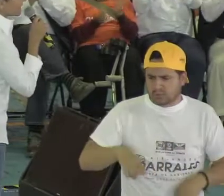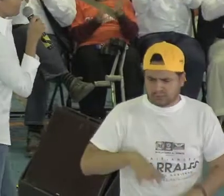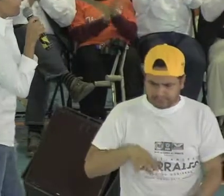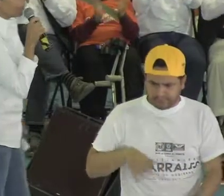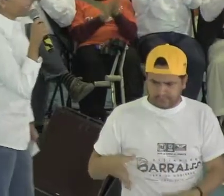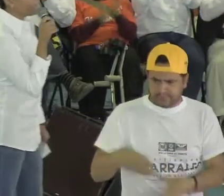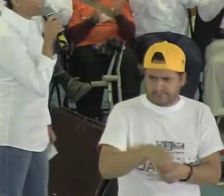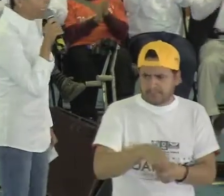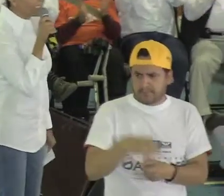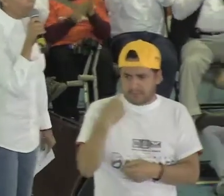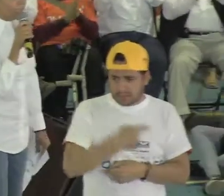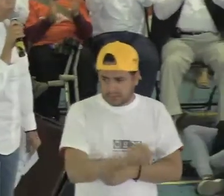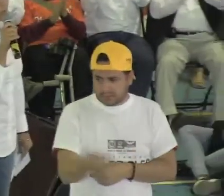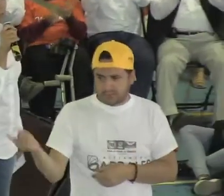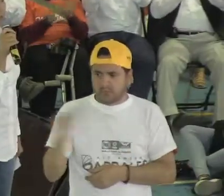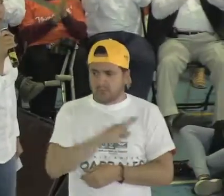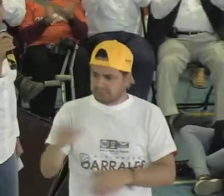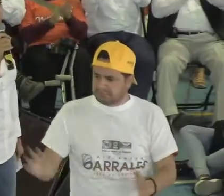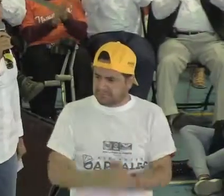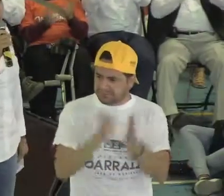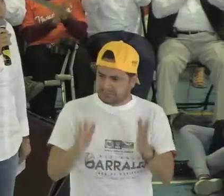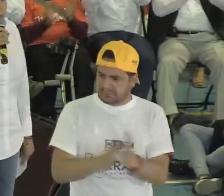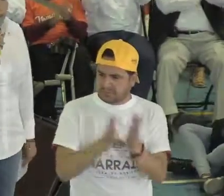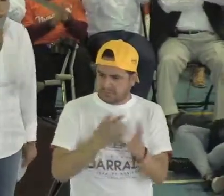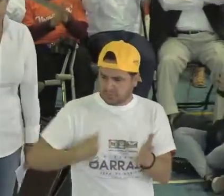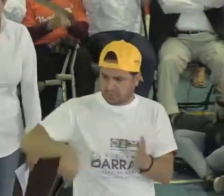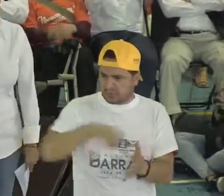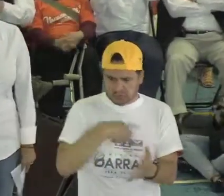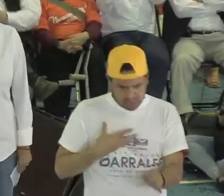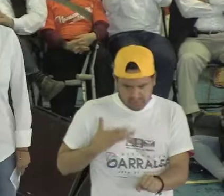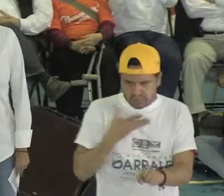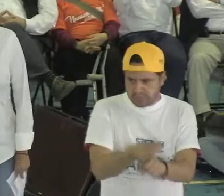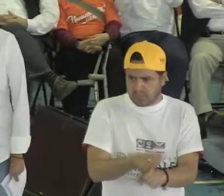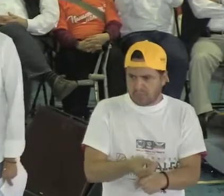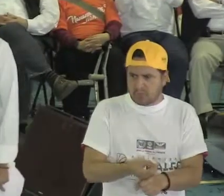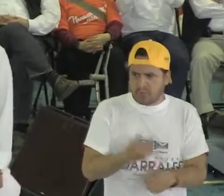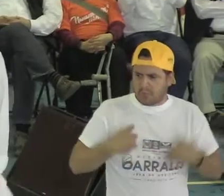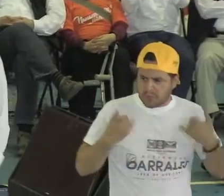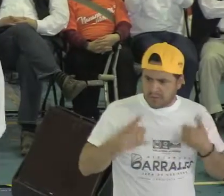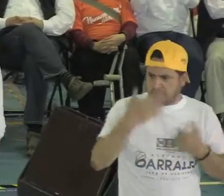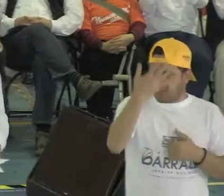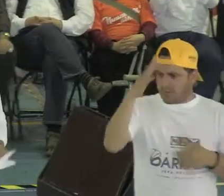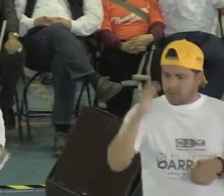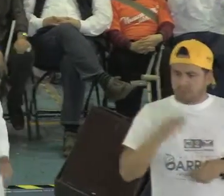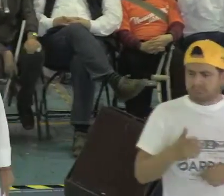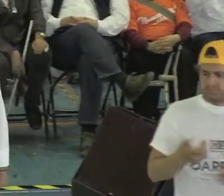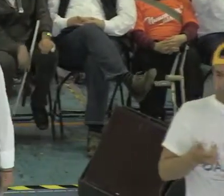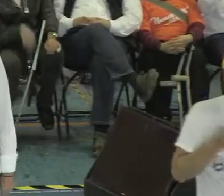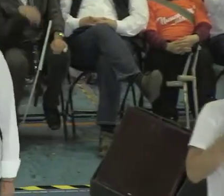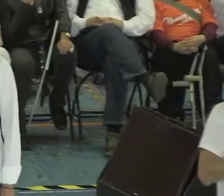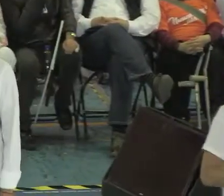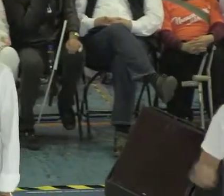ustedes también puedan participar con nosotros, jóvenes, adultos, adultos mayores,